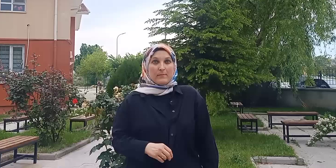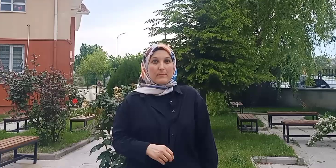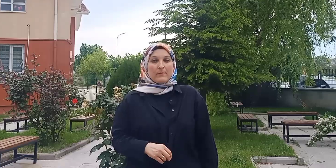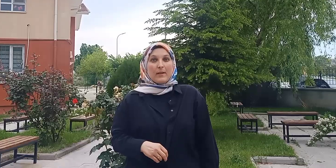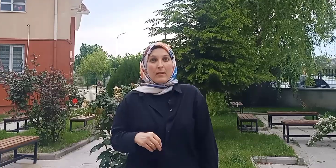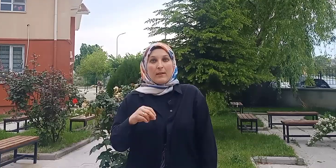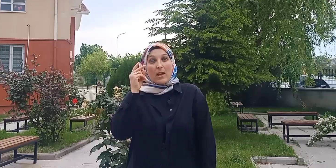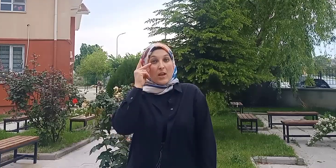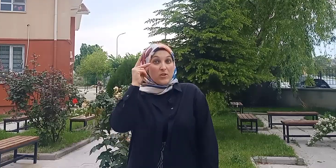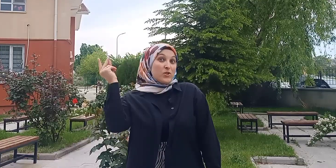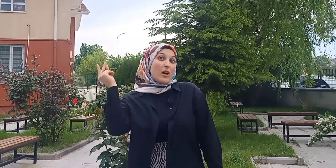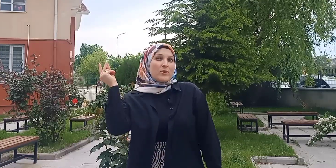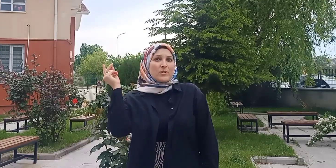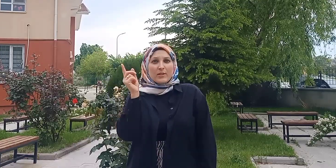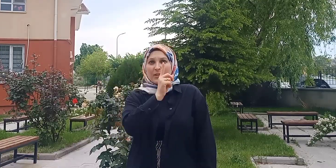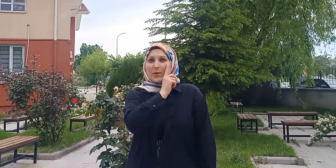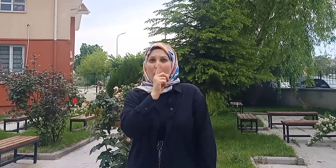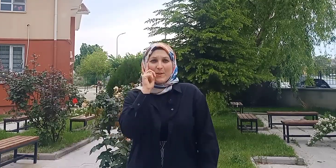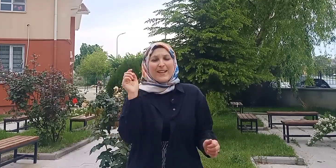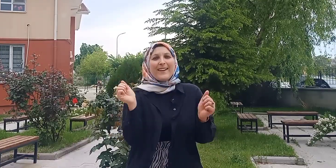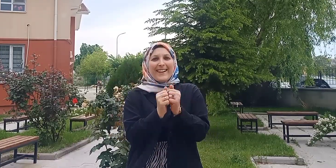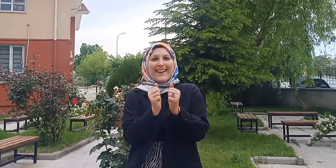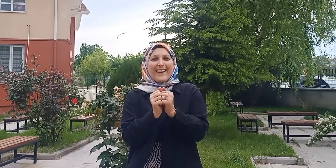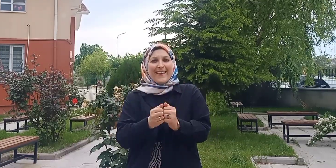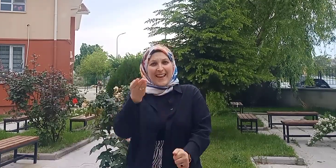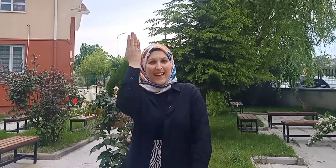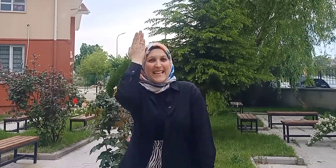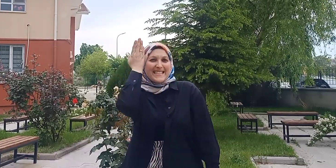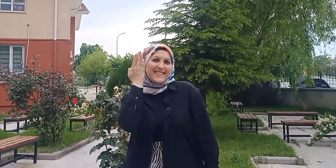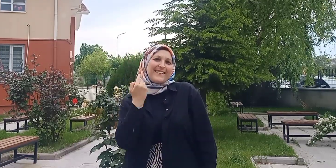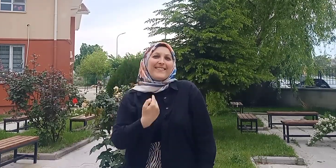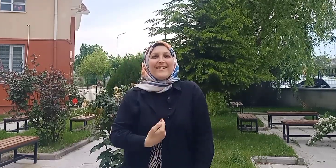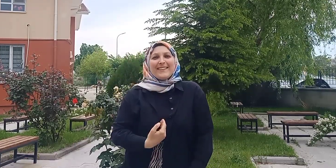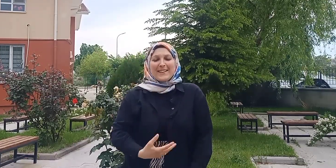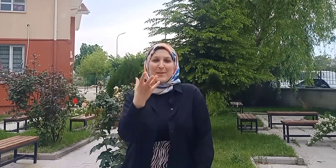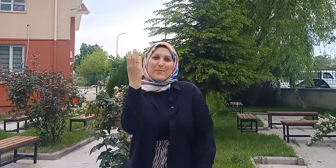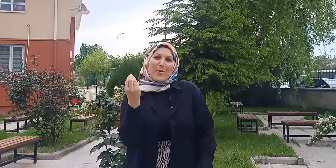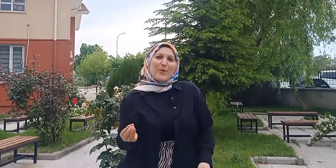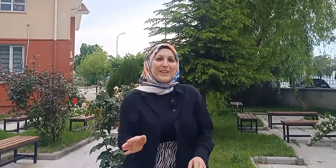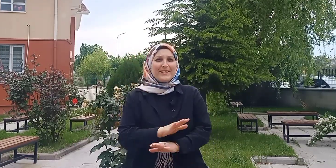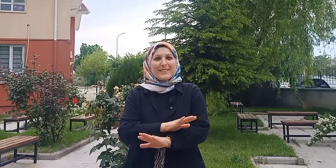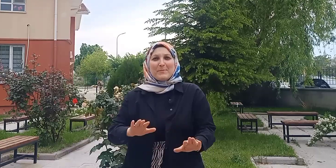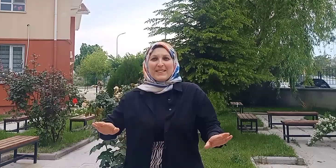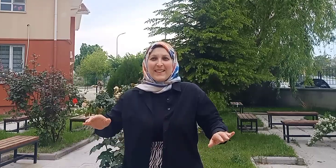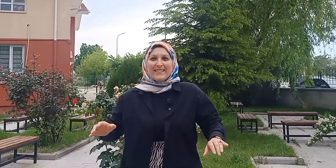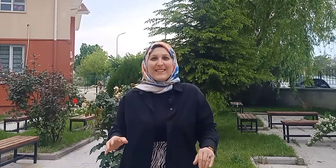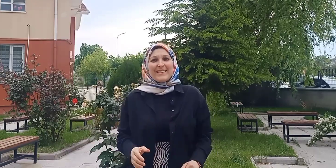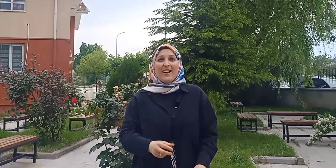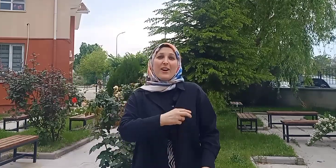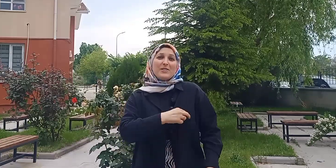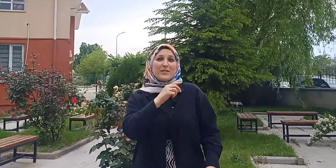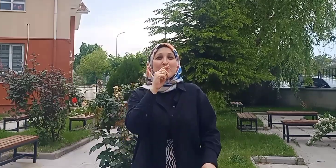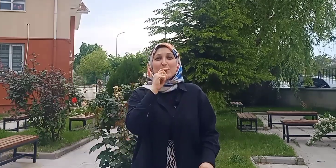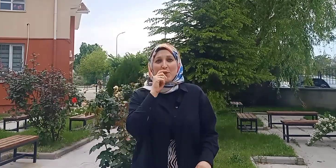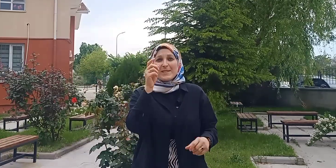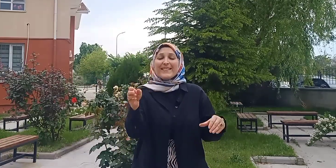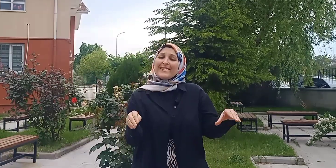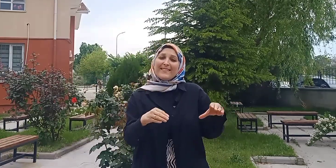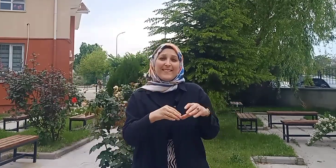Şaşkın gözlerle izlediğim olanı beteri Aşkın sözlerinden